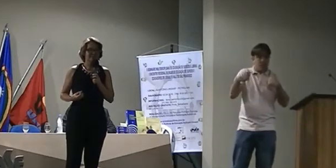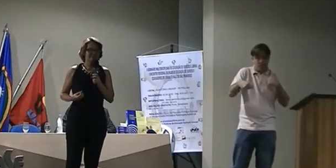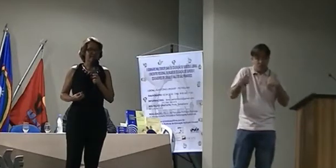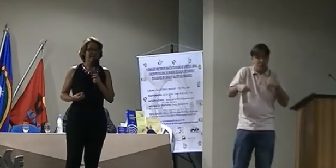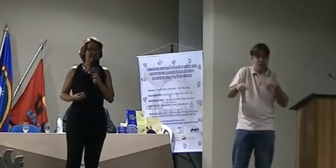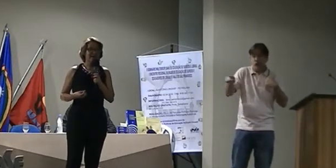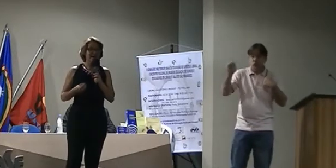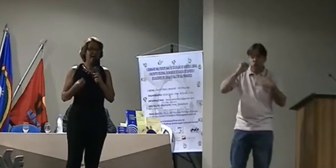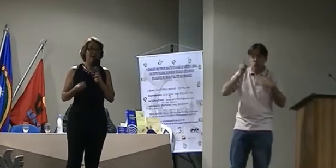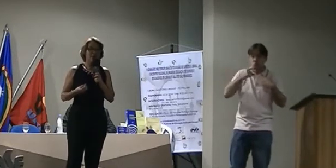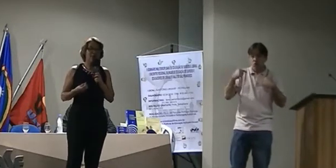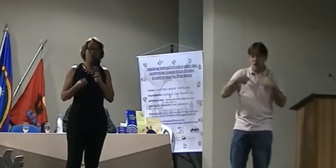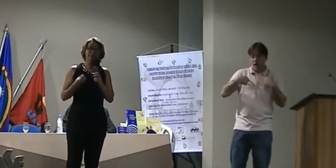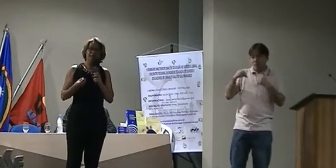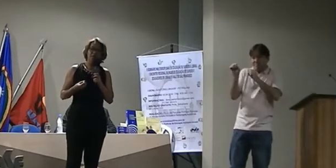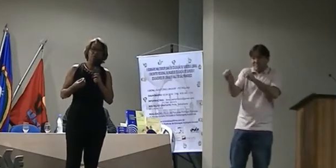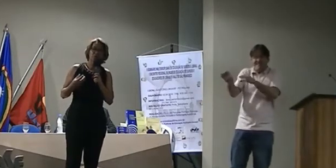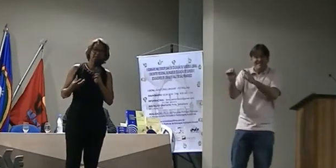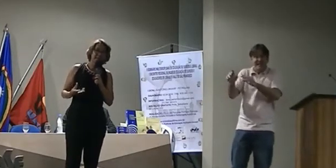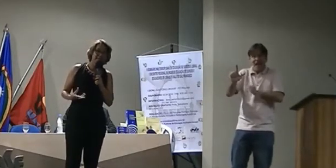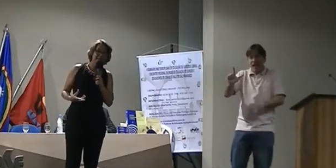é um direito dele.